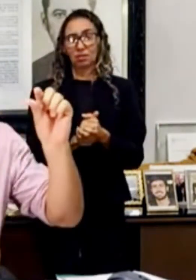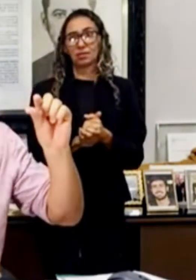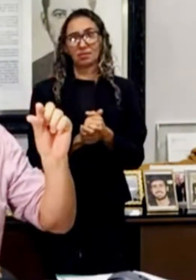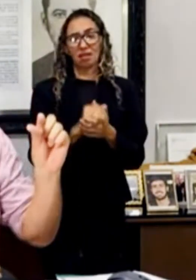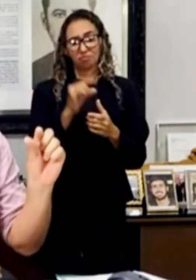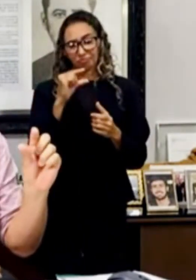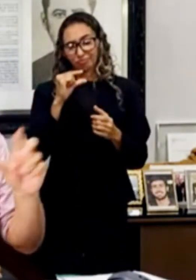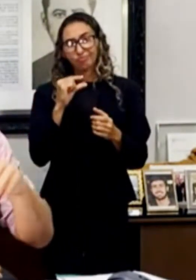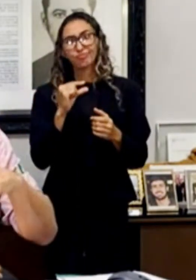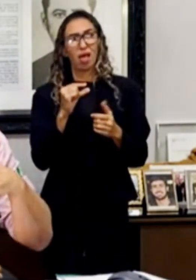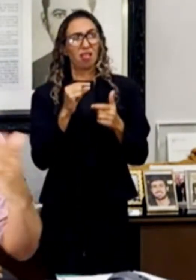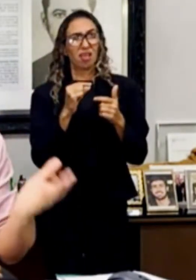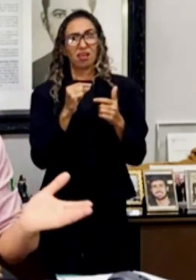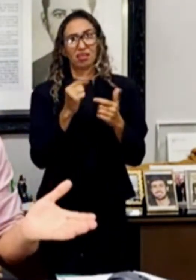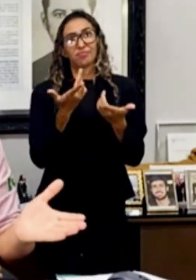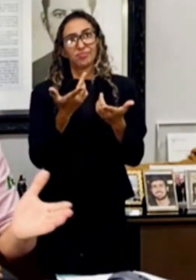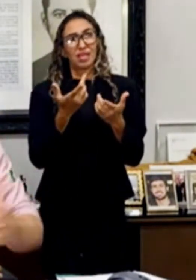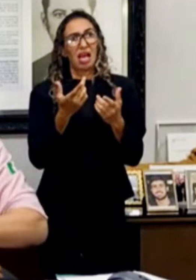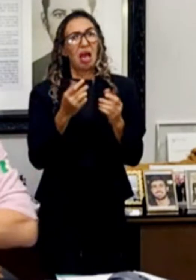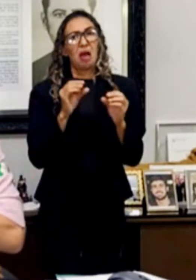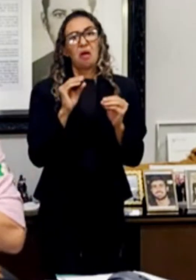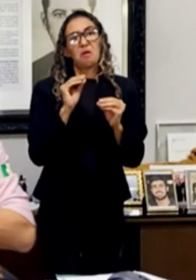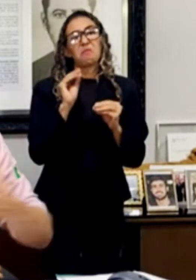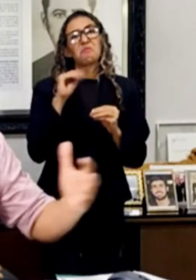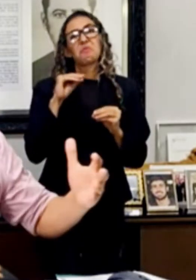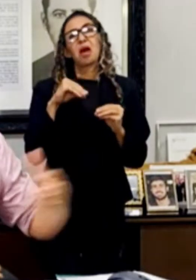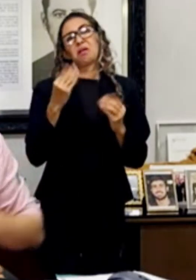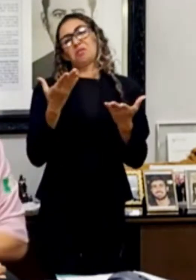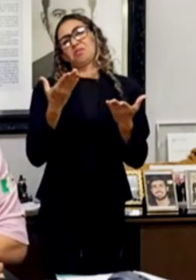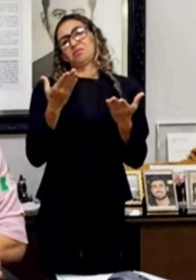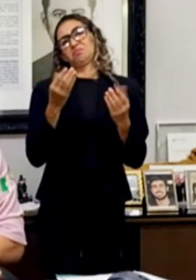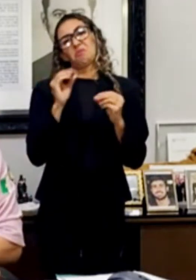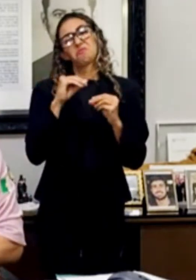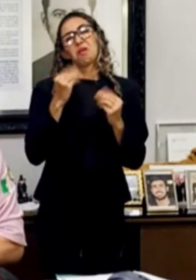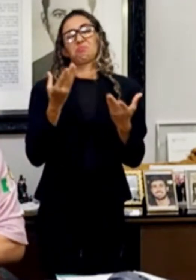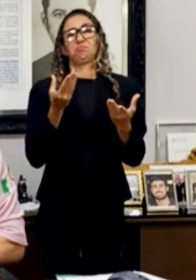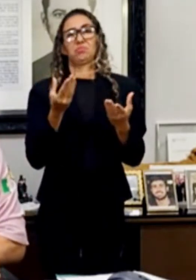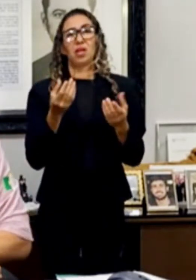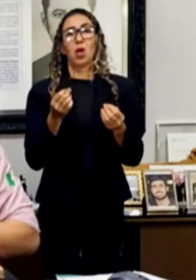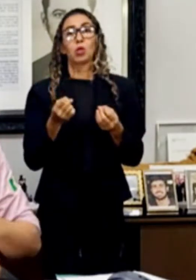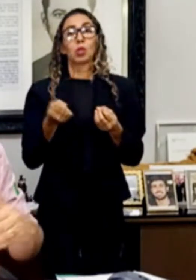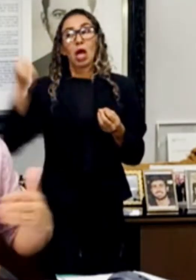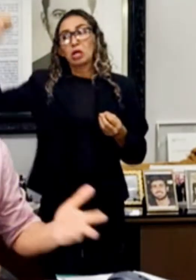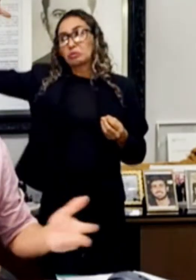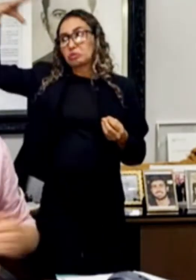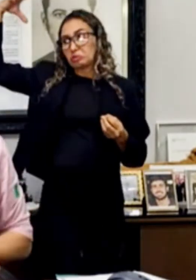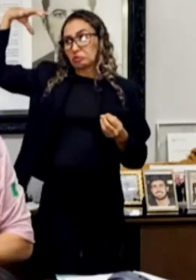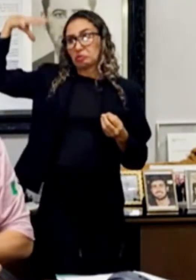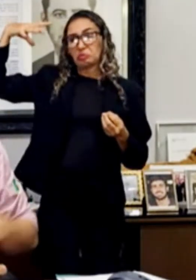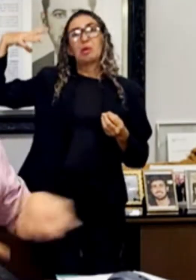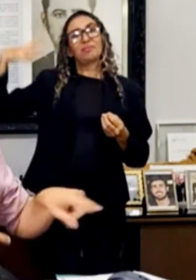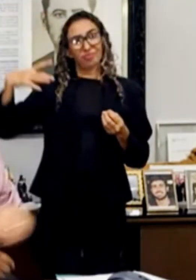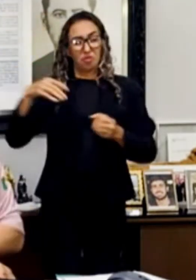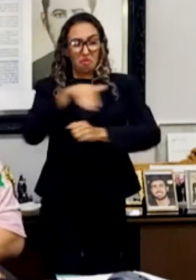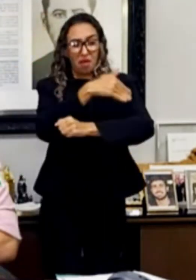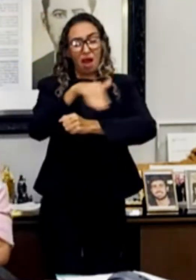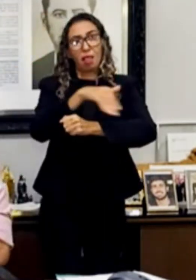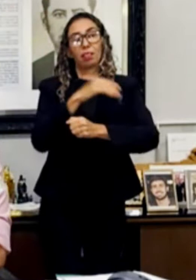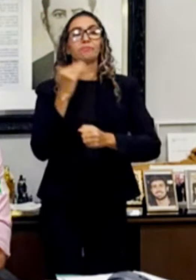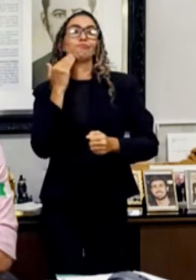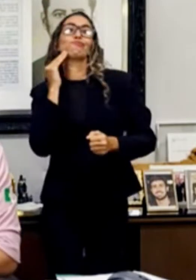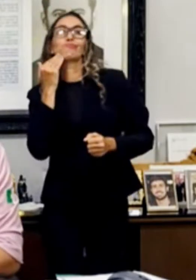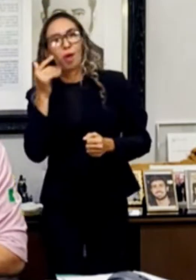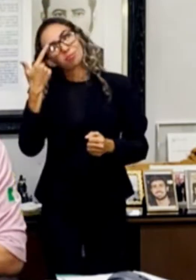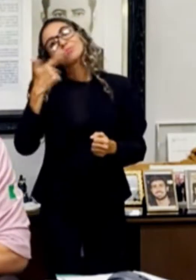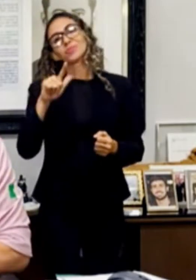feita uma verdadeira casca de ovo, que não aguenta uma temporada de chuva intensa como essa que nós estamos vivendo. Aí vai abrir buraco mesmo. Você pode ver que nesses quase